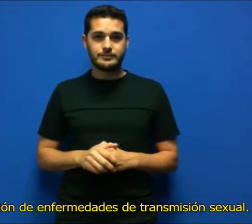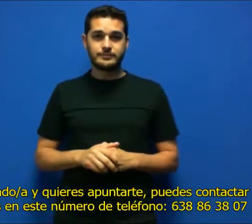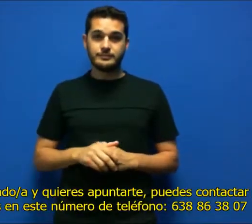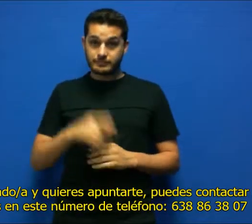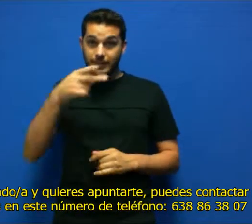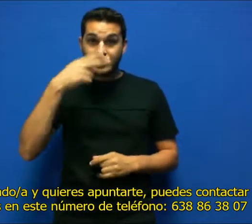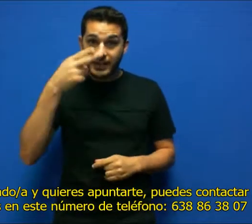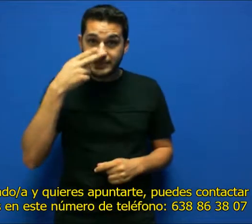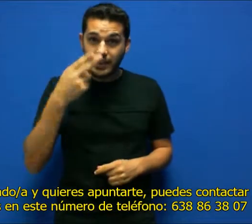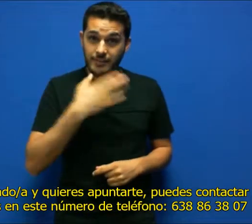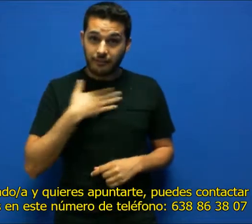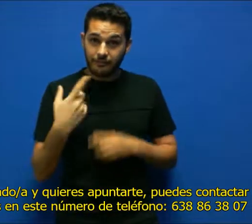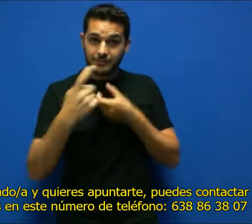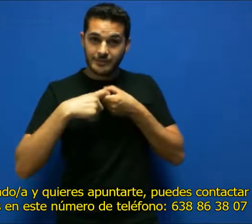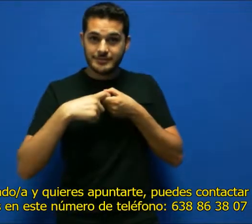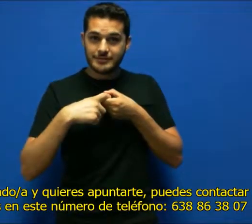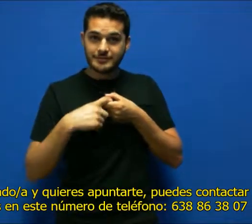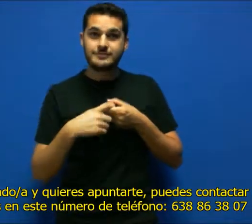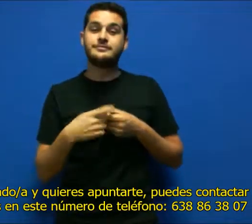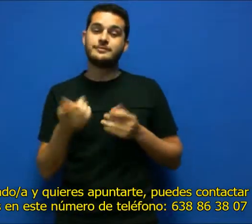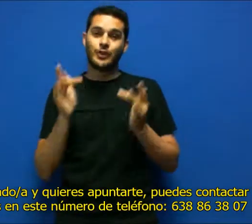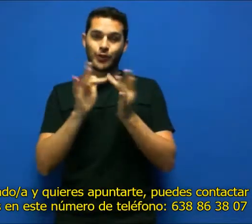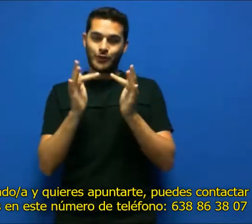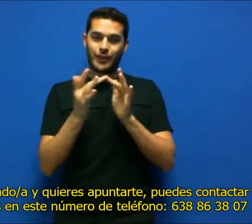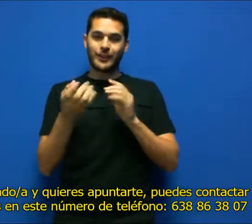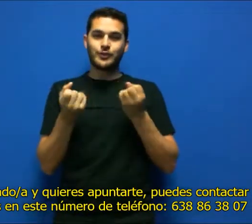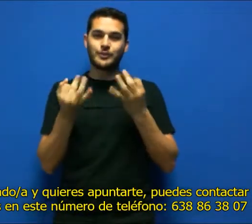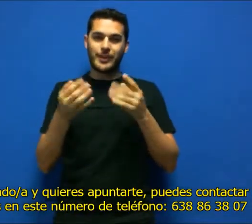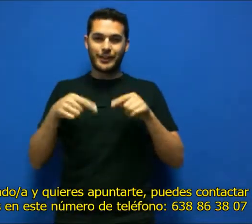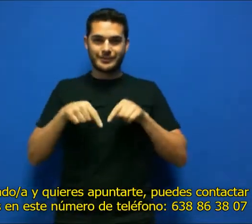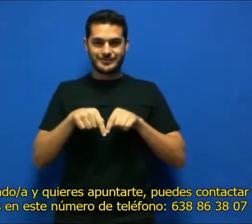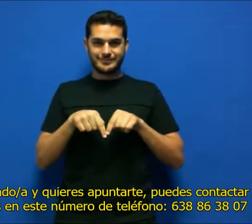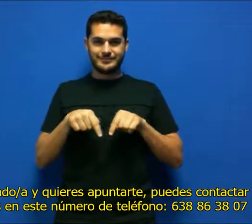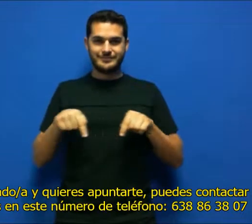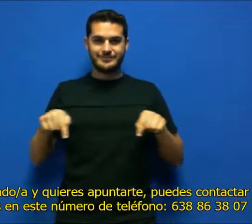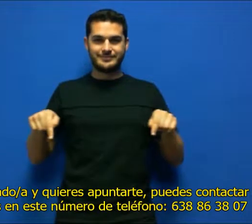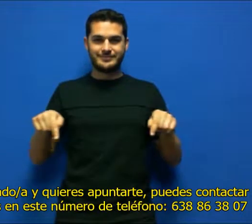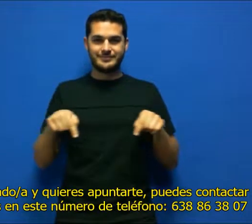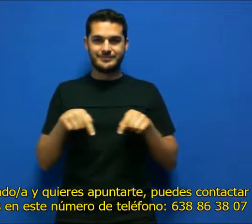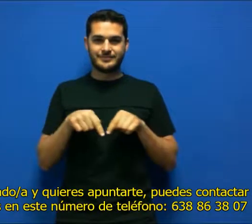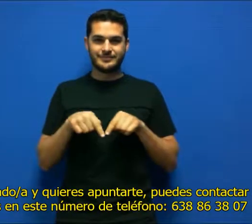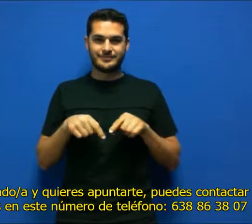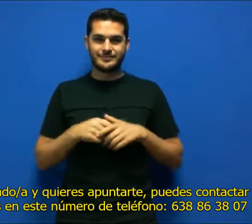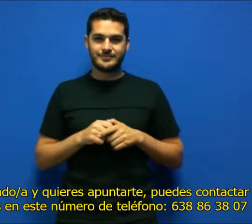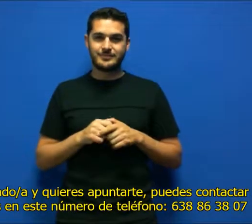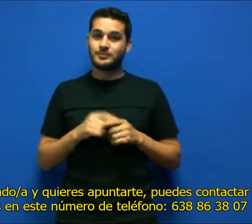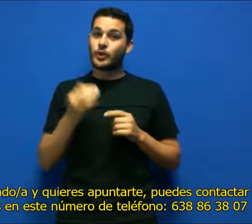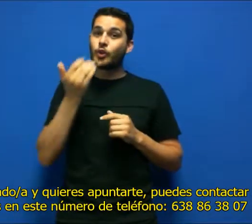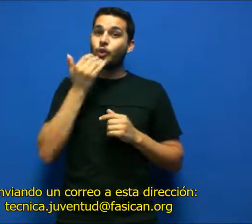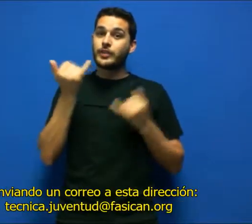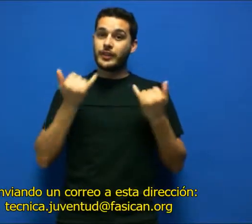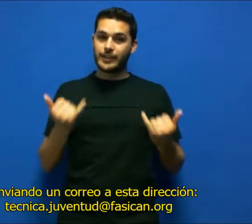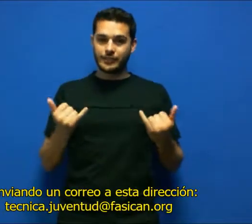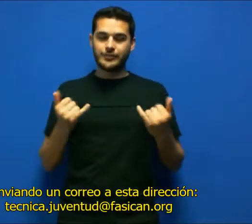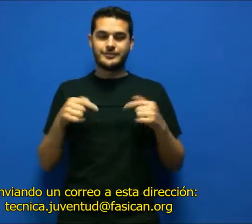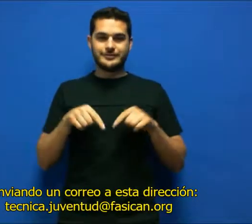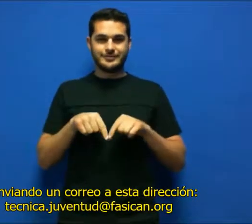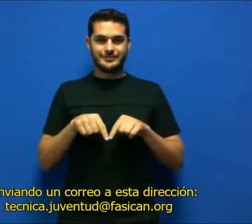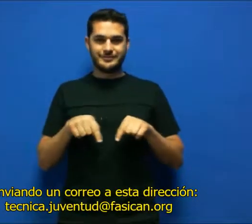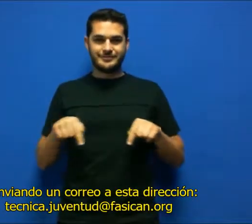Si estás interesado y quieres apuntarte, puedes contactar con nosotros en este número de teléfono, enviando un correo a esta dirección.